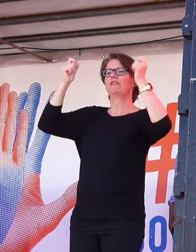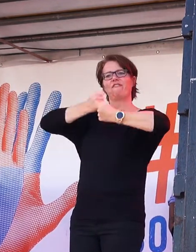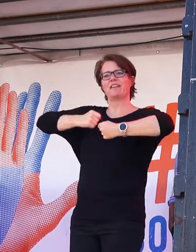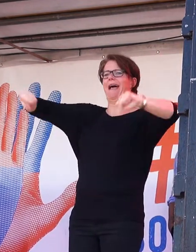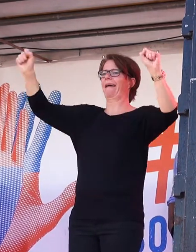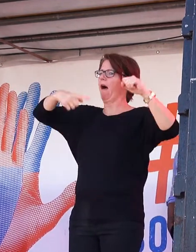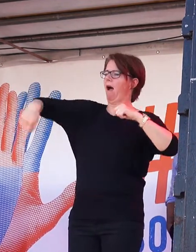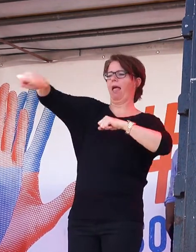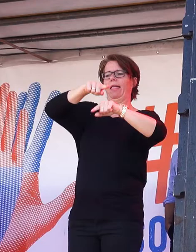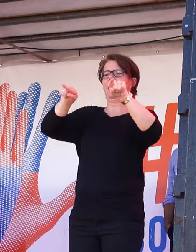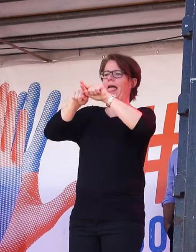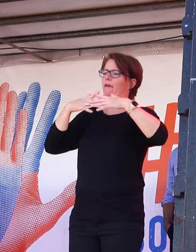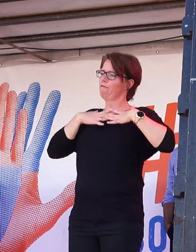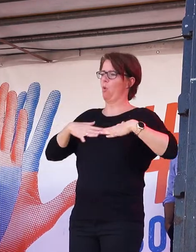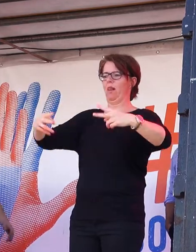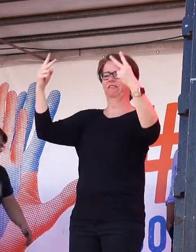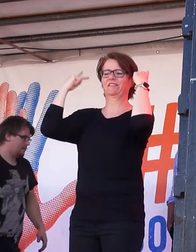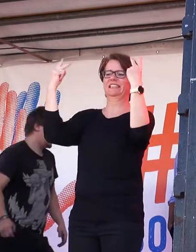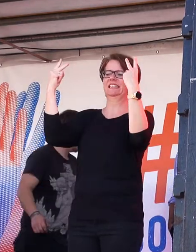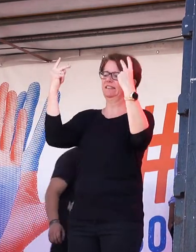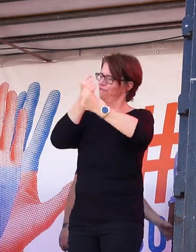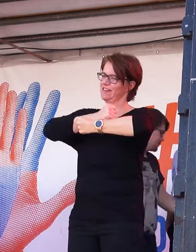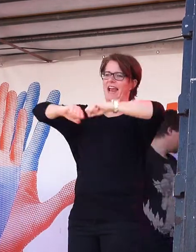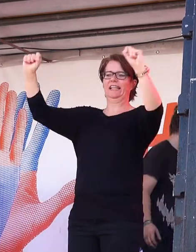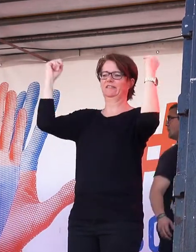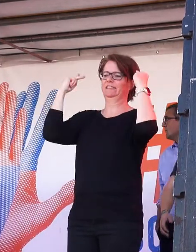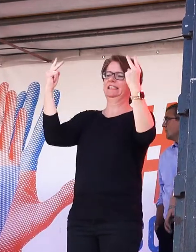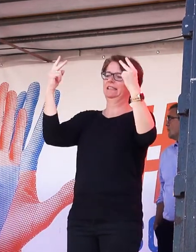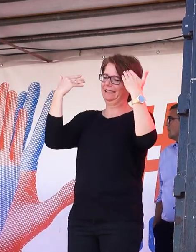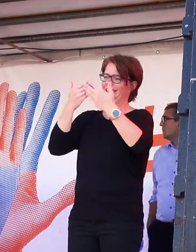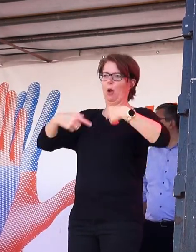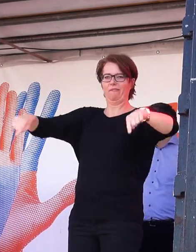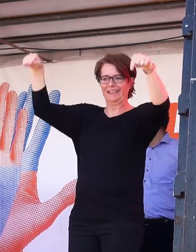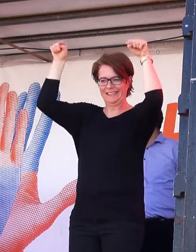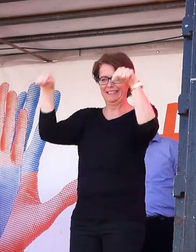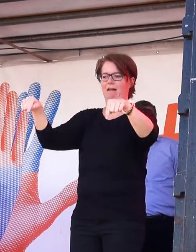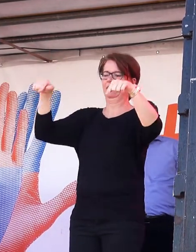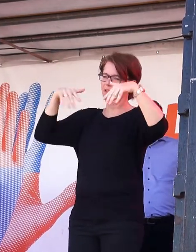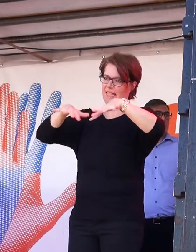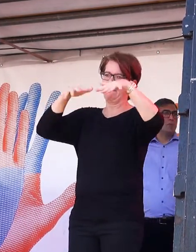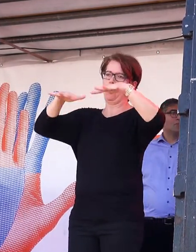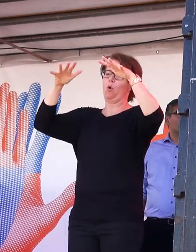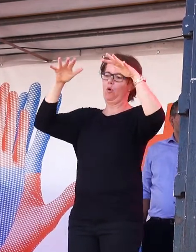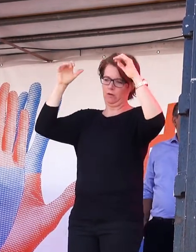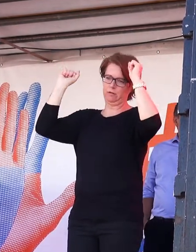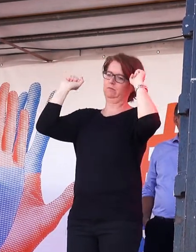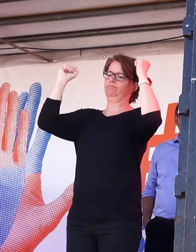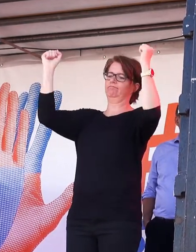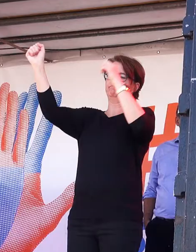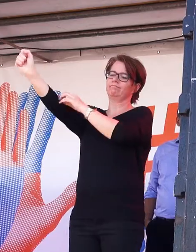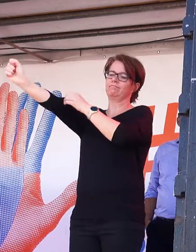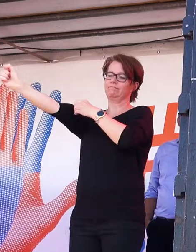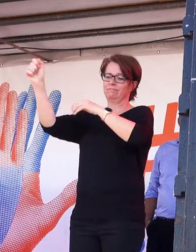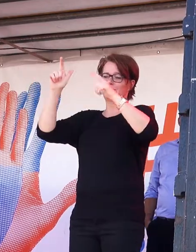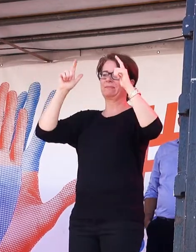wohl. Nur dann sind wir frei. Deswegen sind wir heute hier. Und deswegen gehen wir auf die Straße. Nicht nur heute, sondern bis diese Gesellschaft